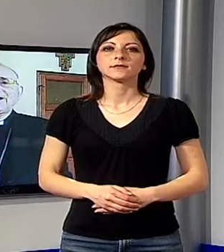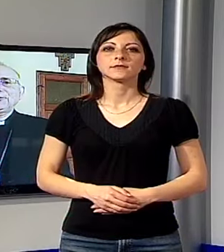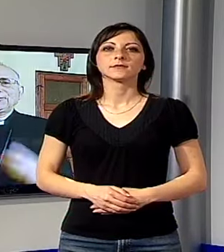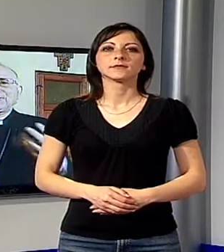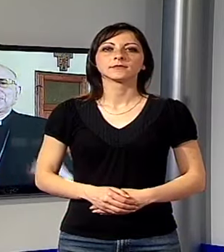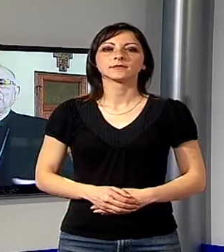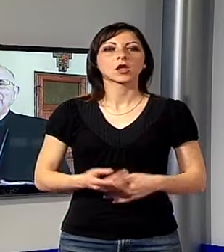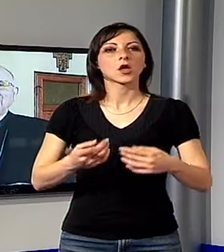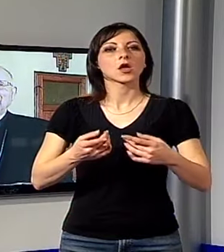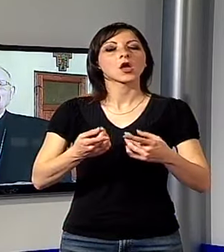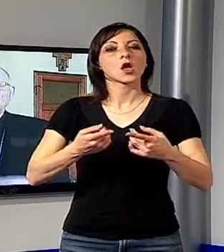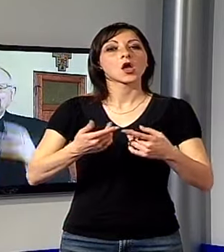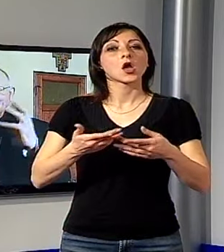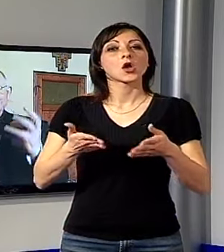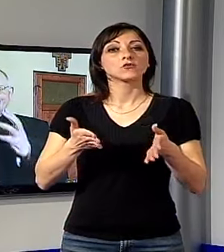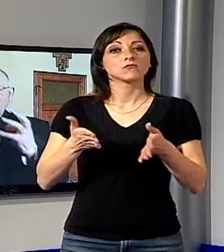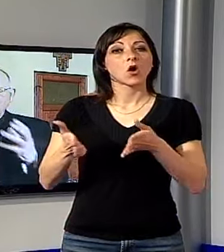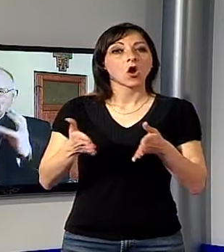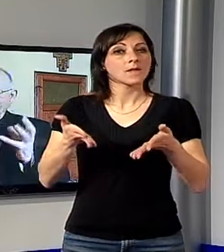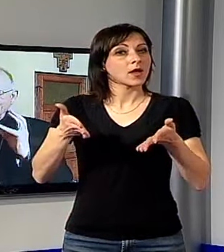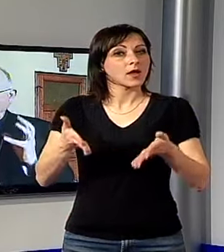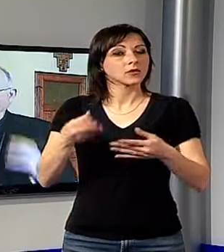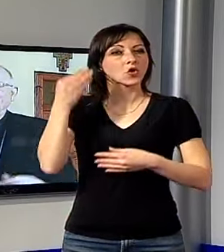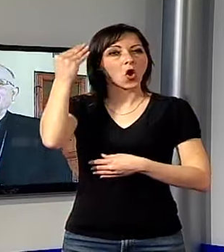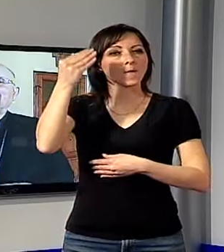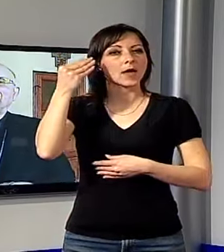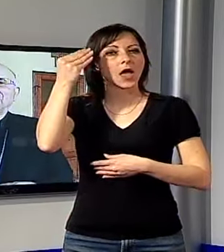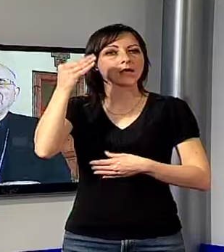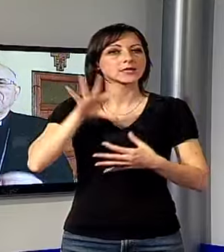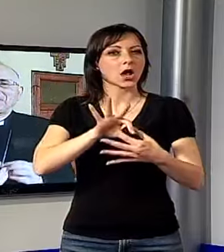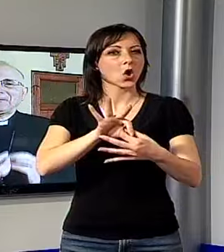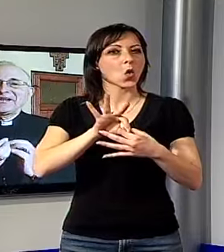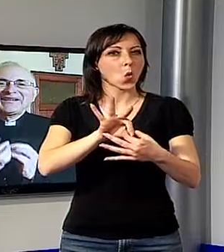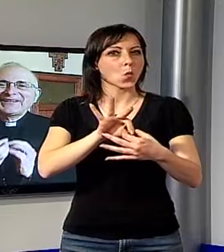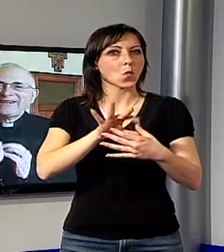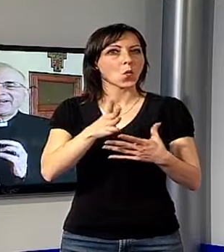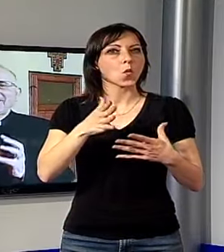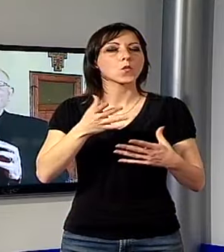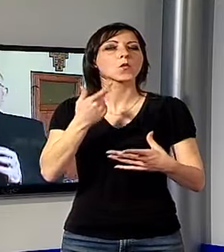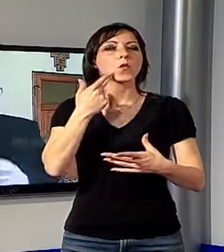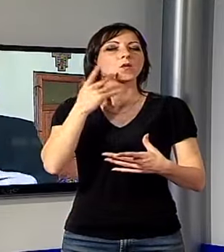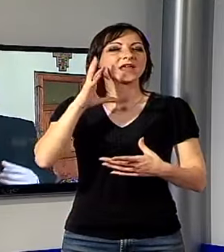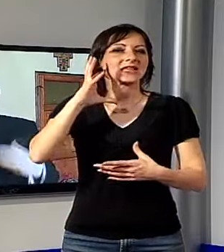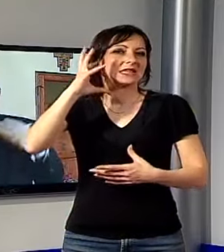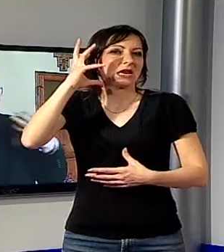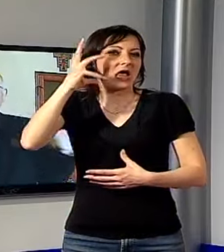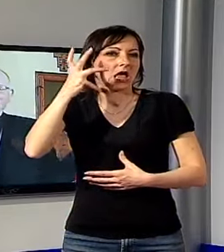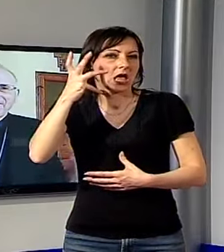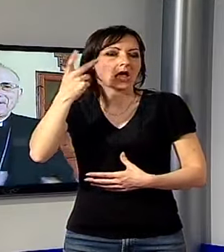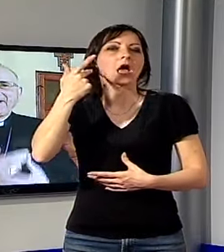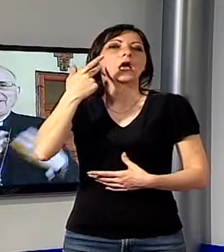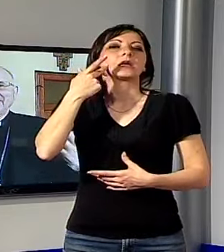Ai nostri giorni, per un pensare comune che per la verità è un po' distorto, ma chi è che è una persona